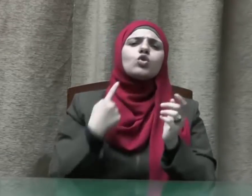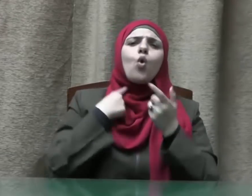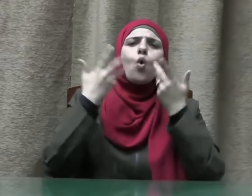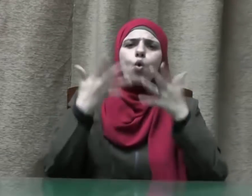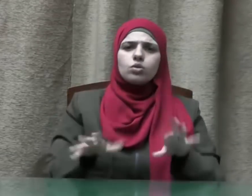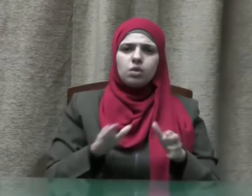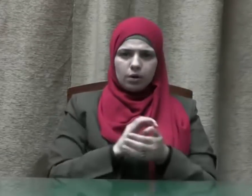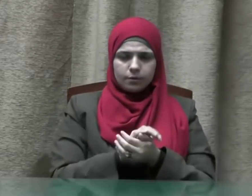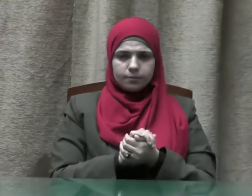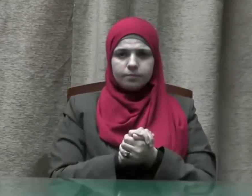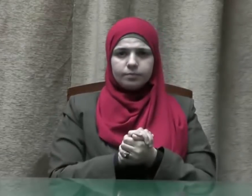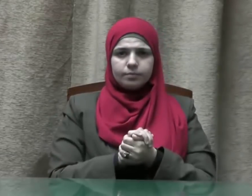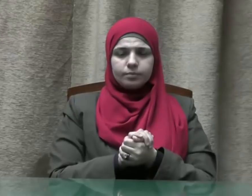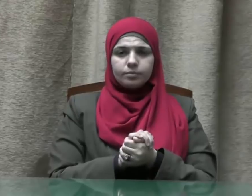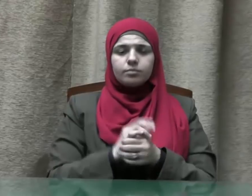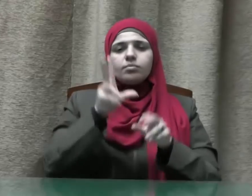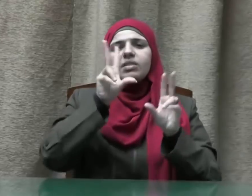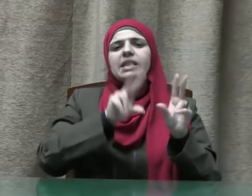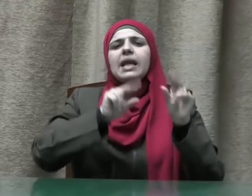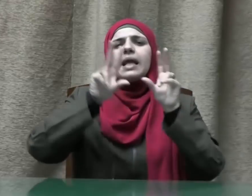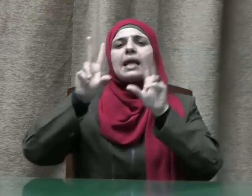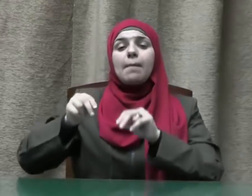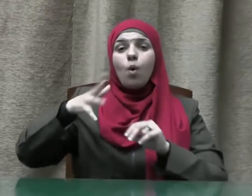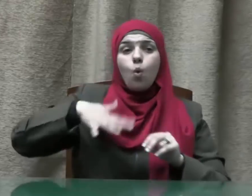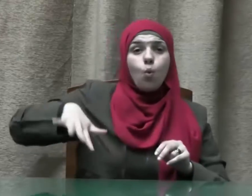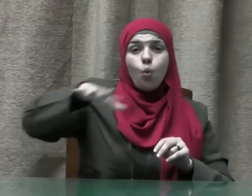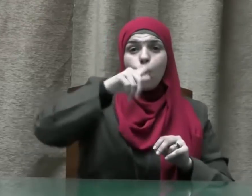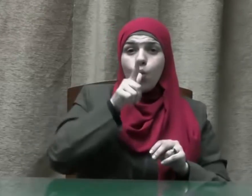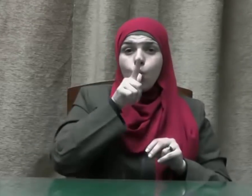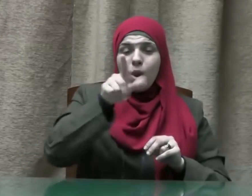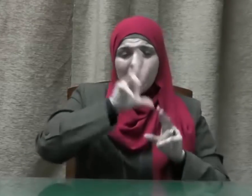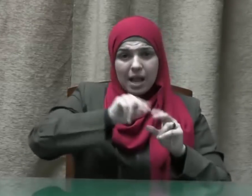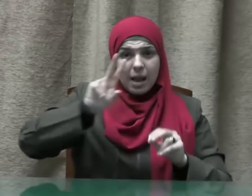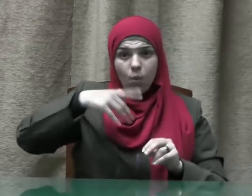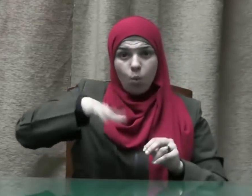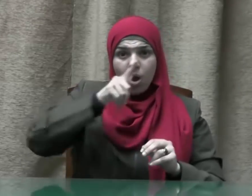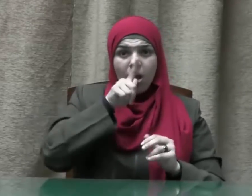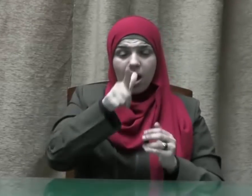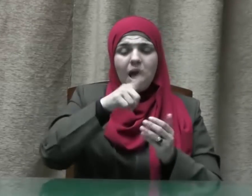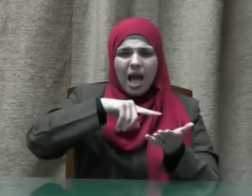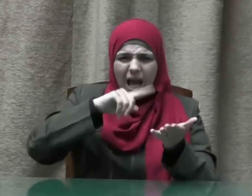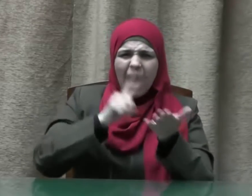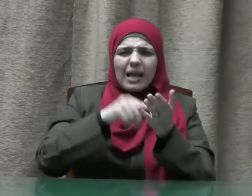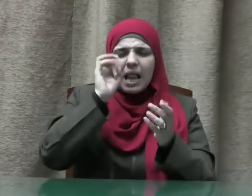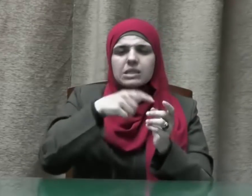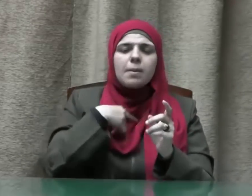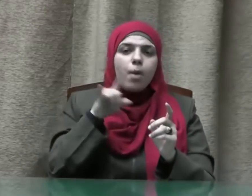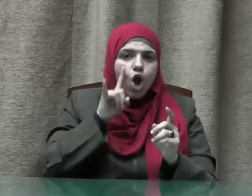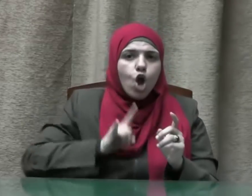كما أننا نؤكد على أن الإشراف على الأسواق